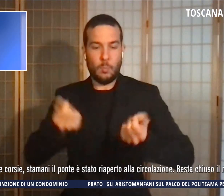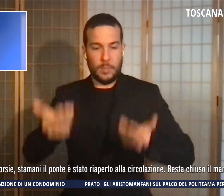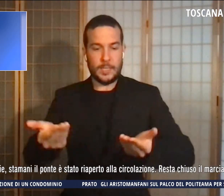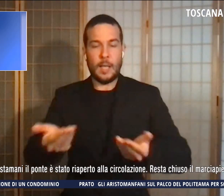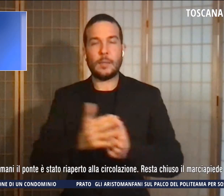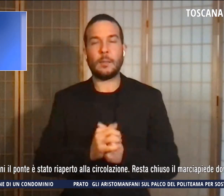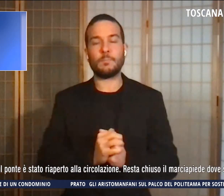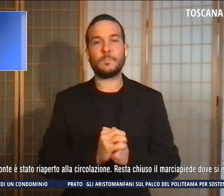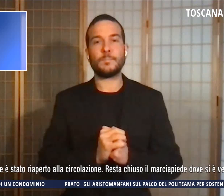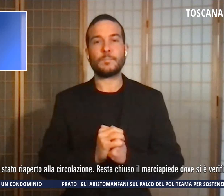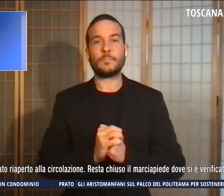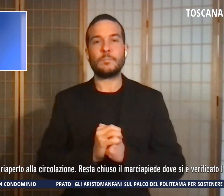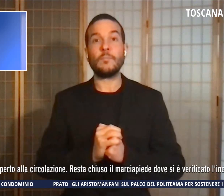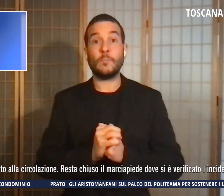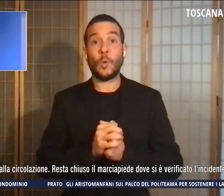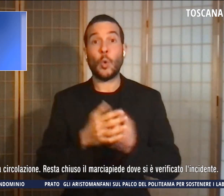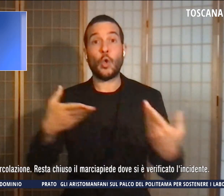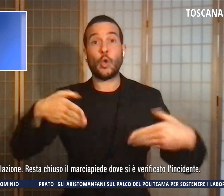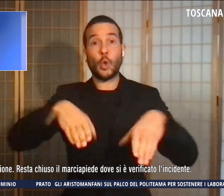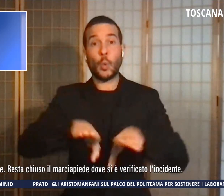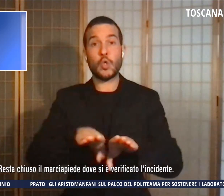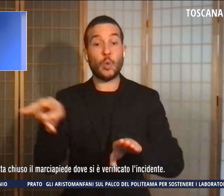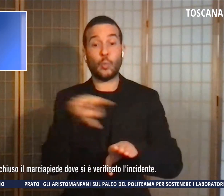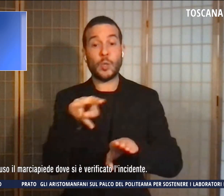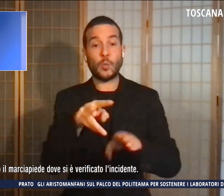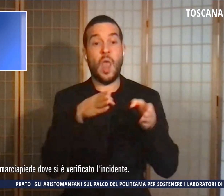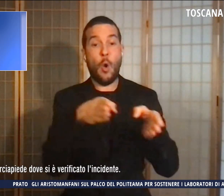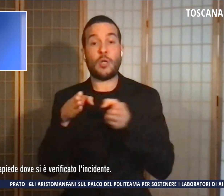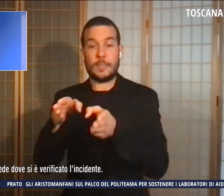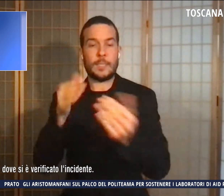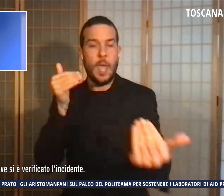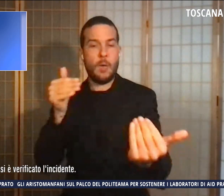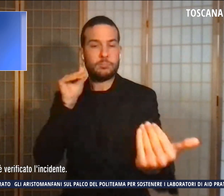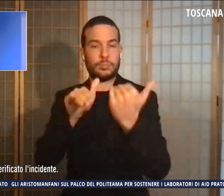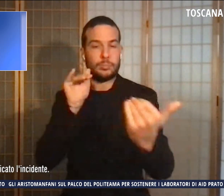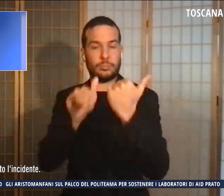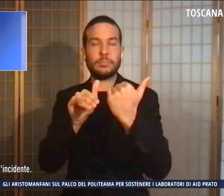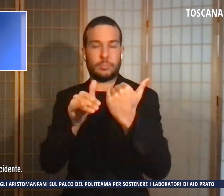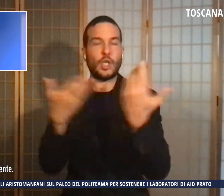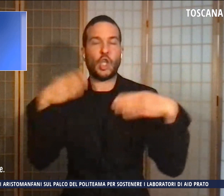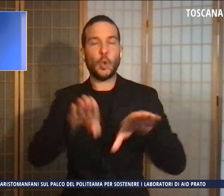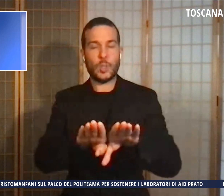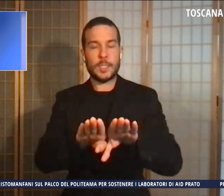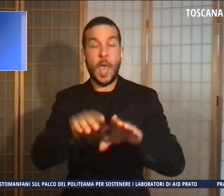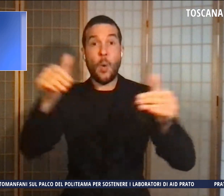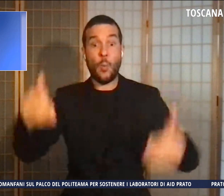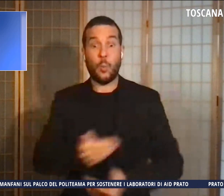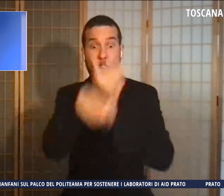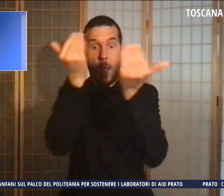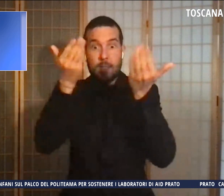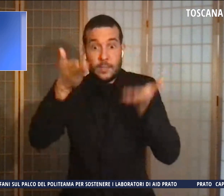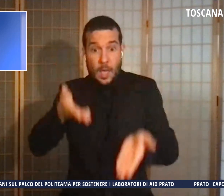Erano state chiuse ieri entrambe le corsie. Stamani il ponte è stato riaperto alla circolazione ma